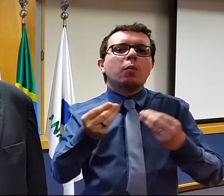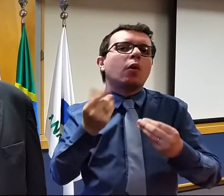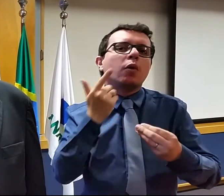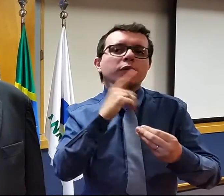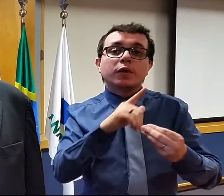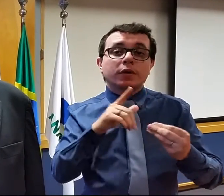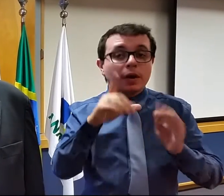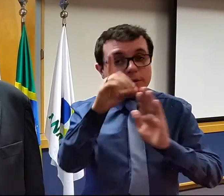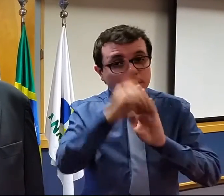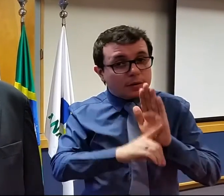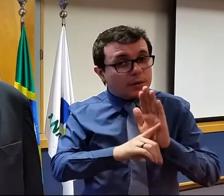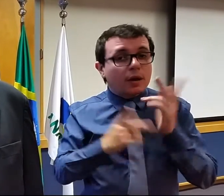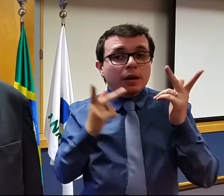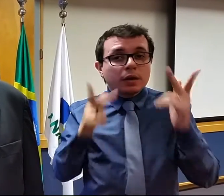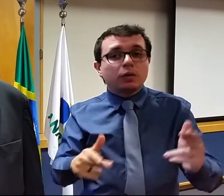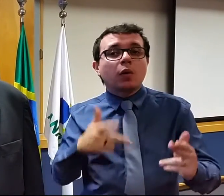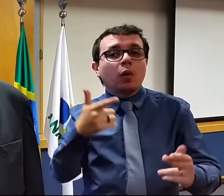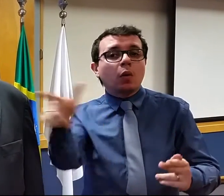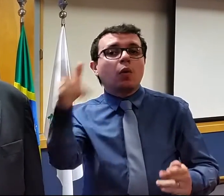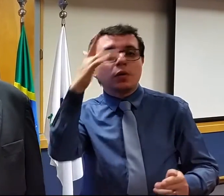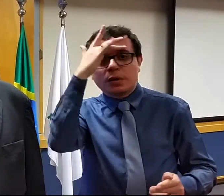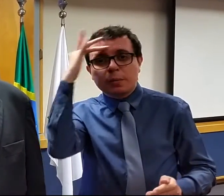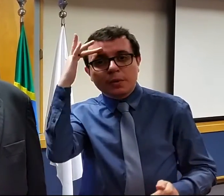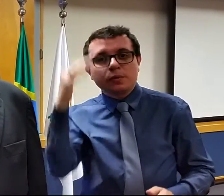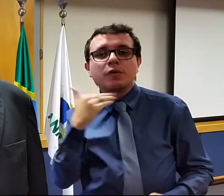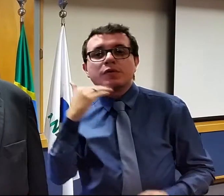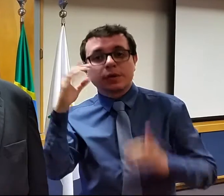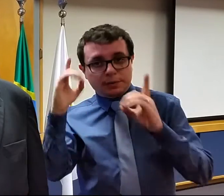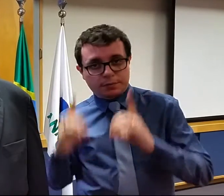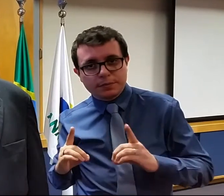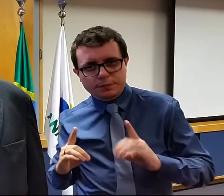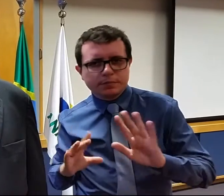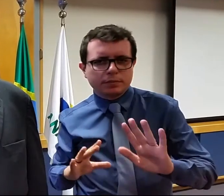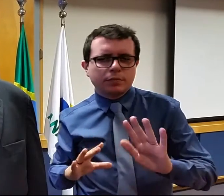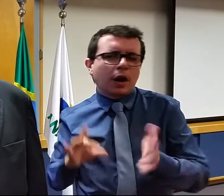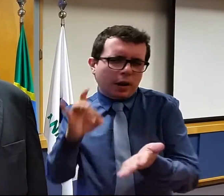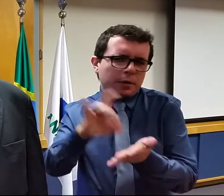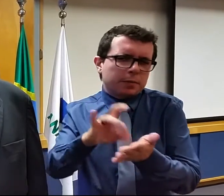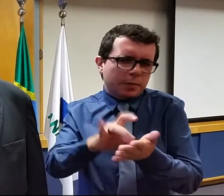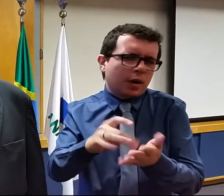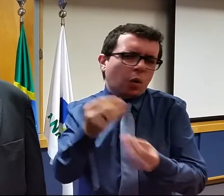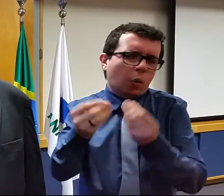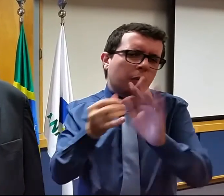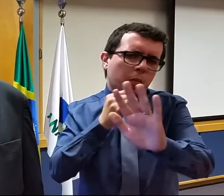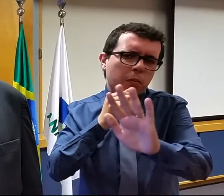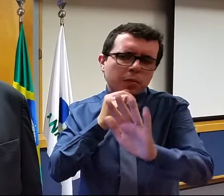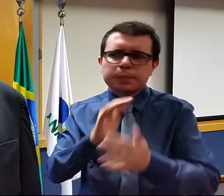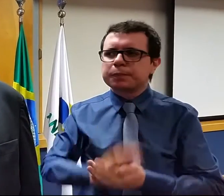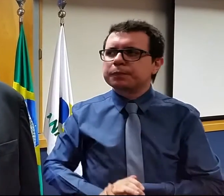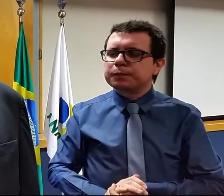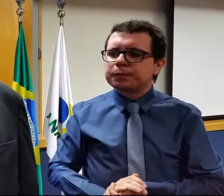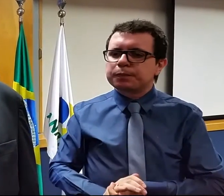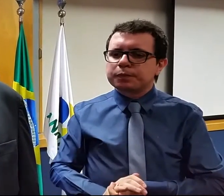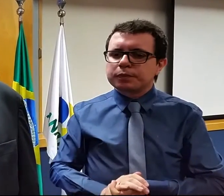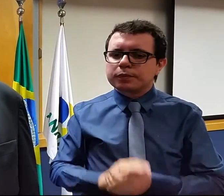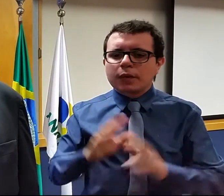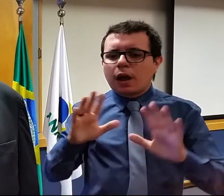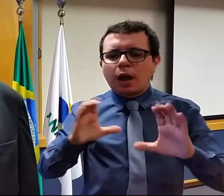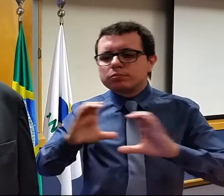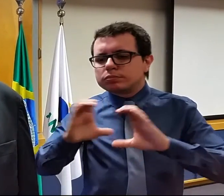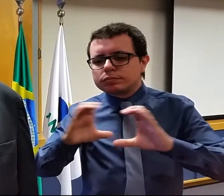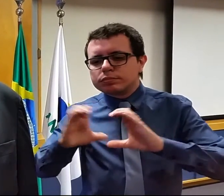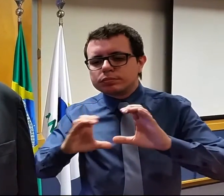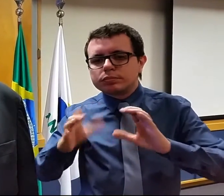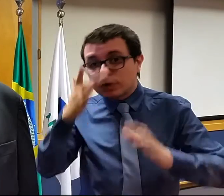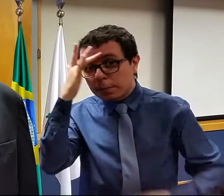direitos que tem todas as pessoas. Na prática, o que é isso? No serviço de comunicação, por exemplo, as pessoas com deficiência